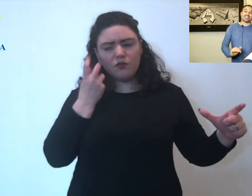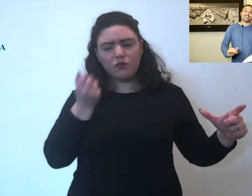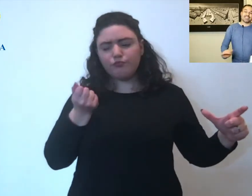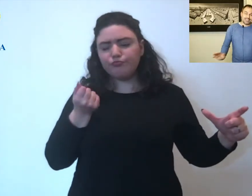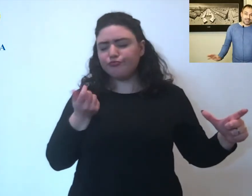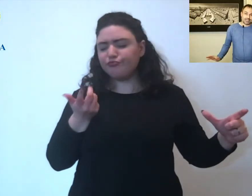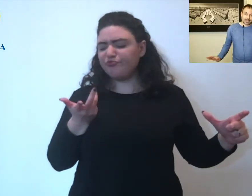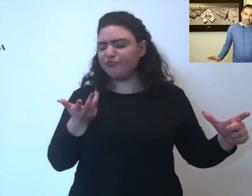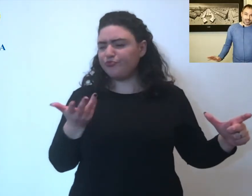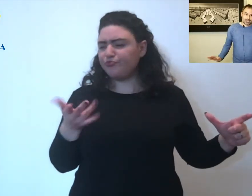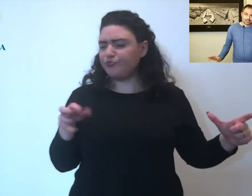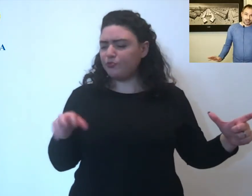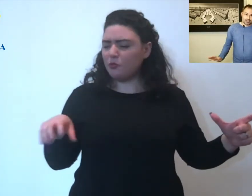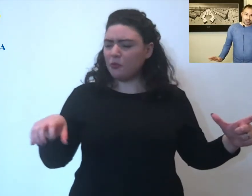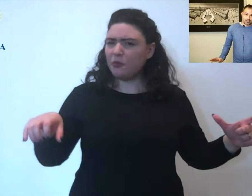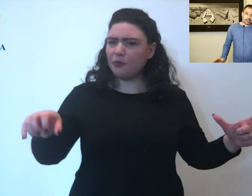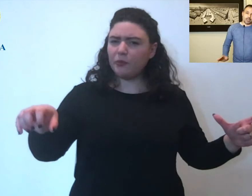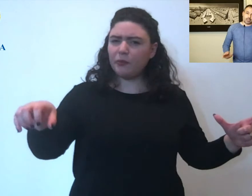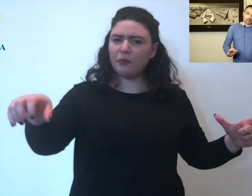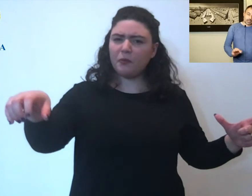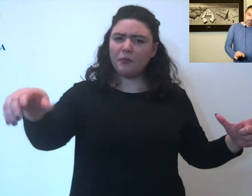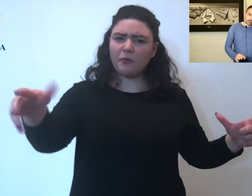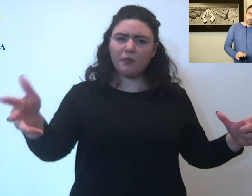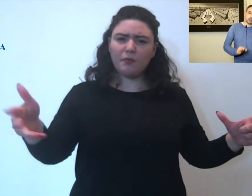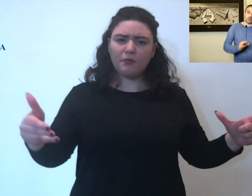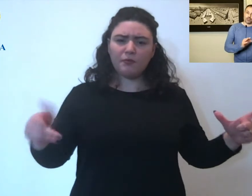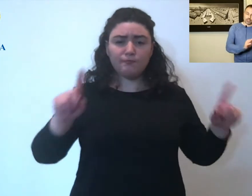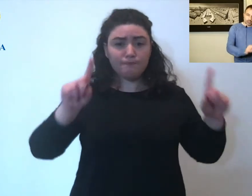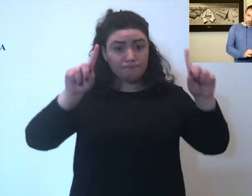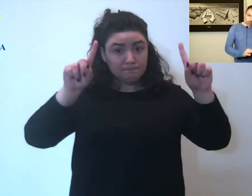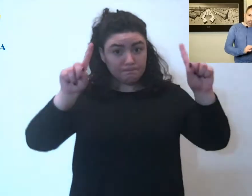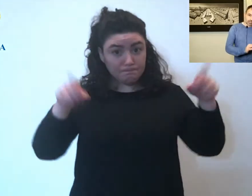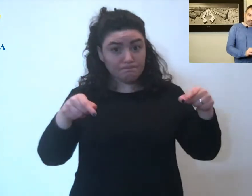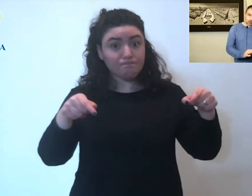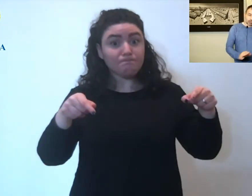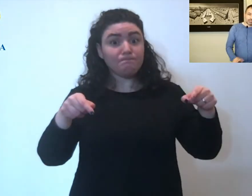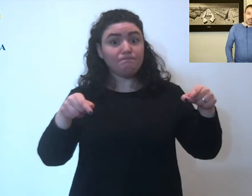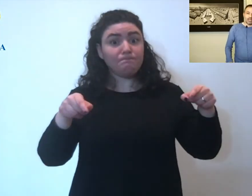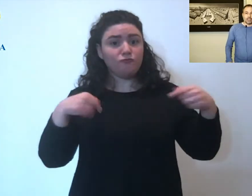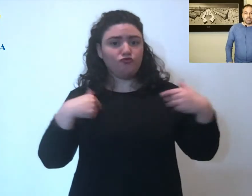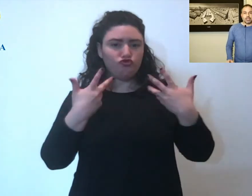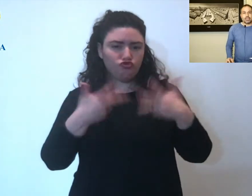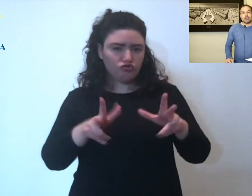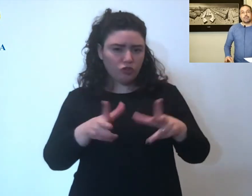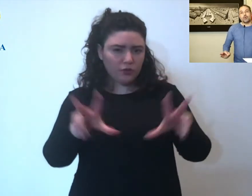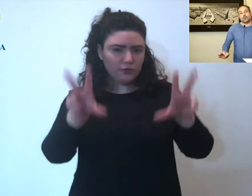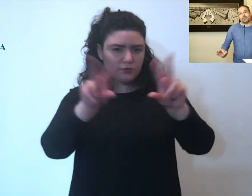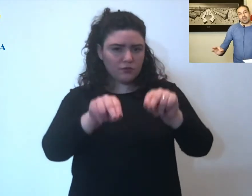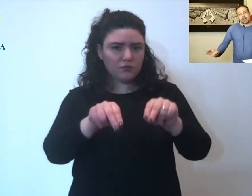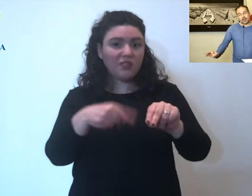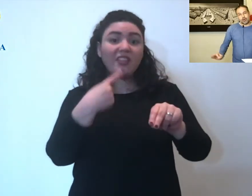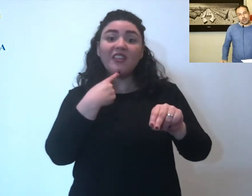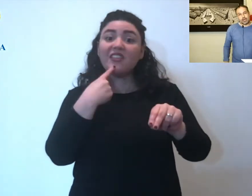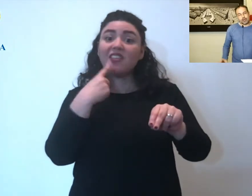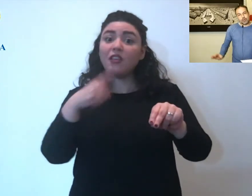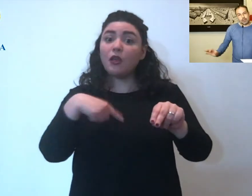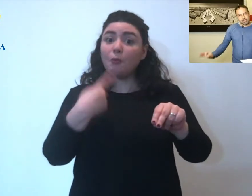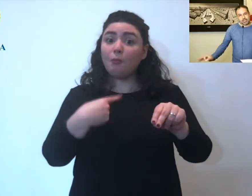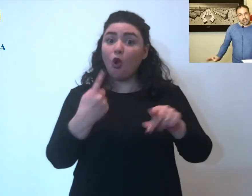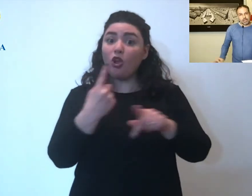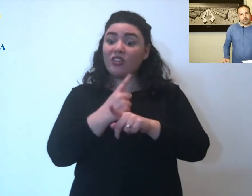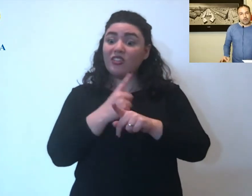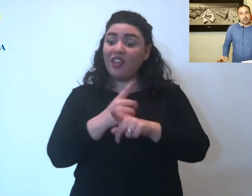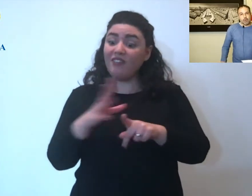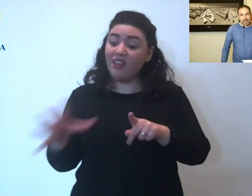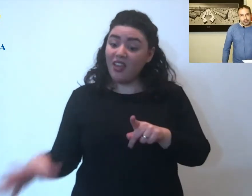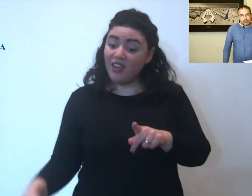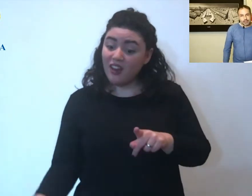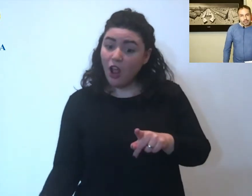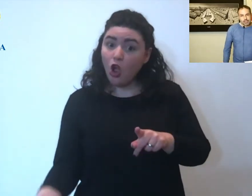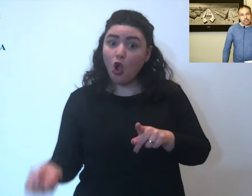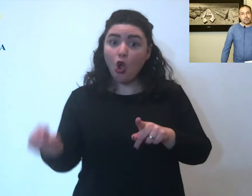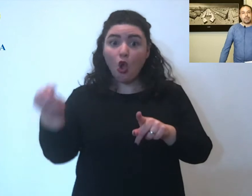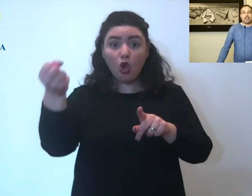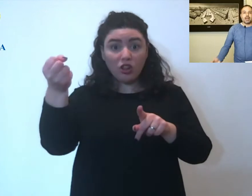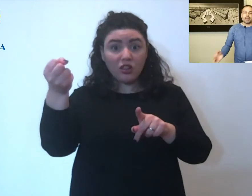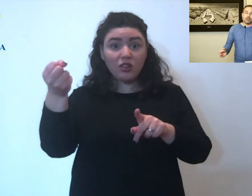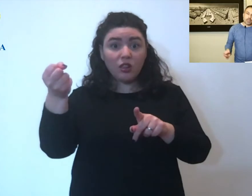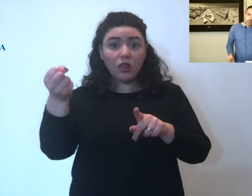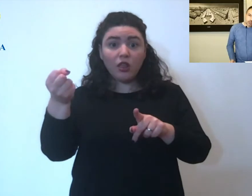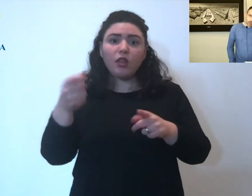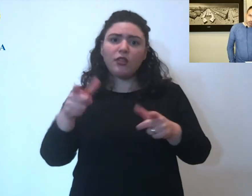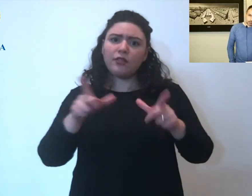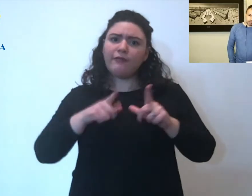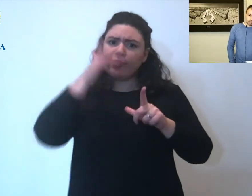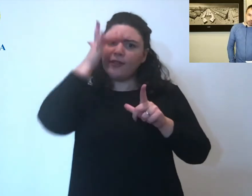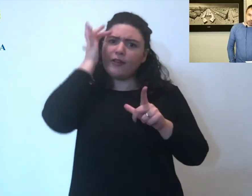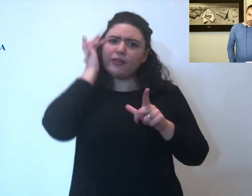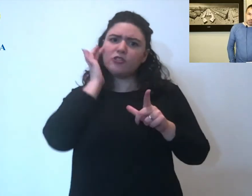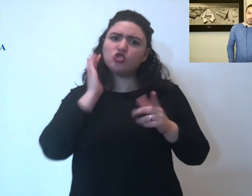a centinaia e tra parentesi,'ho già detto un'altra volta chi poi dovrà raccogliere quella mascherina e quei guanti si piglia